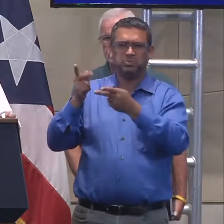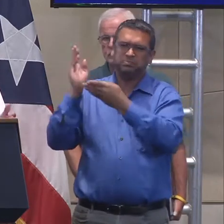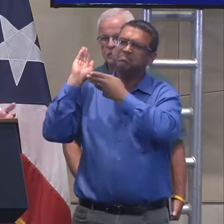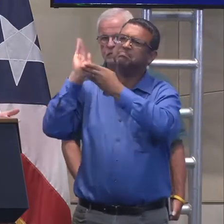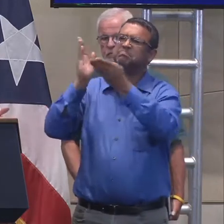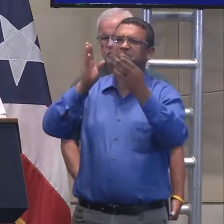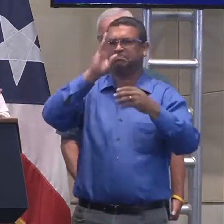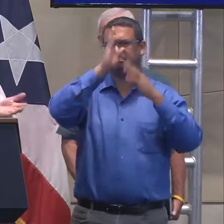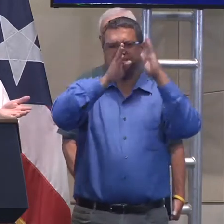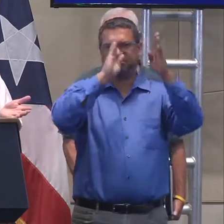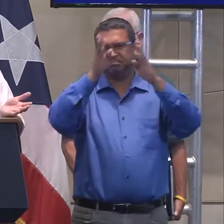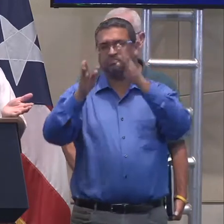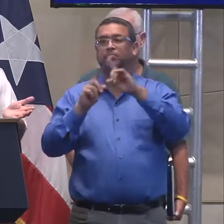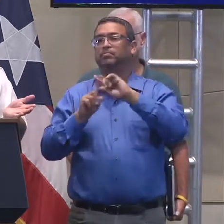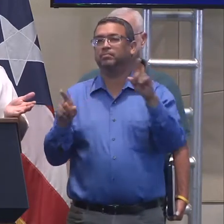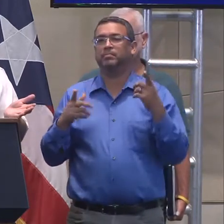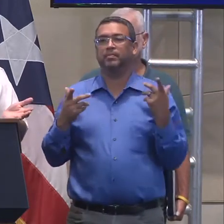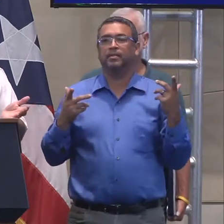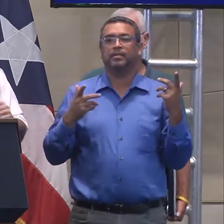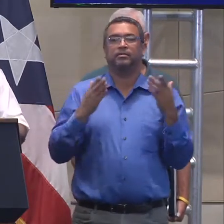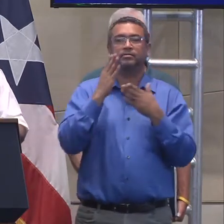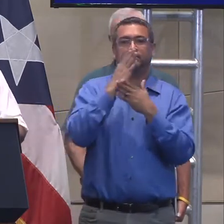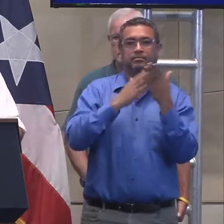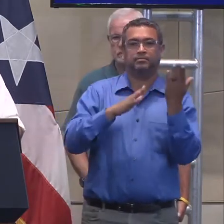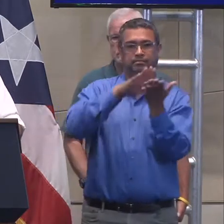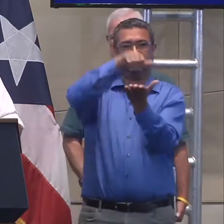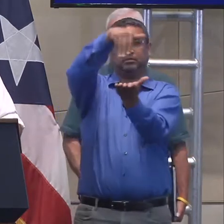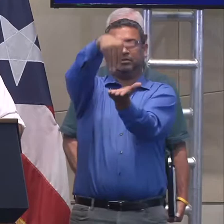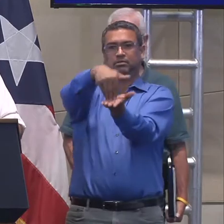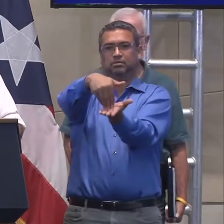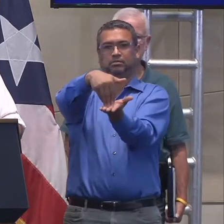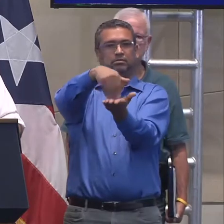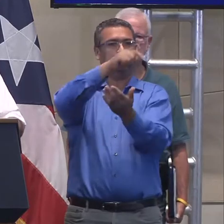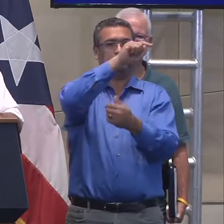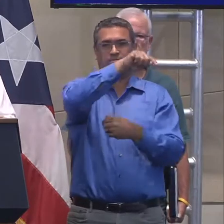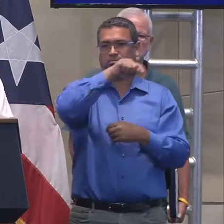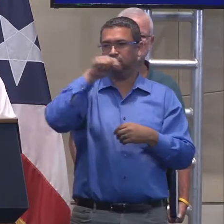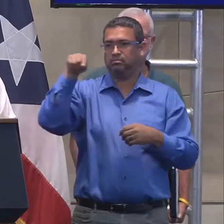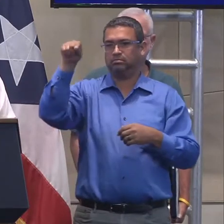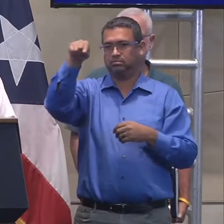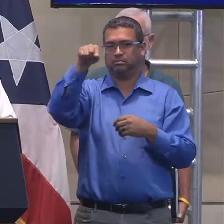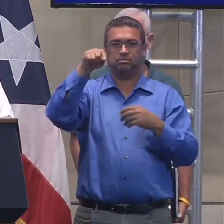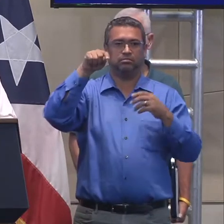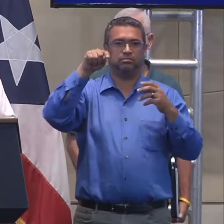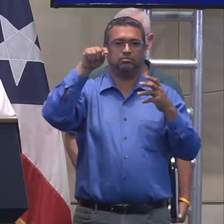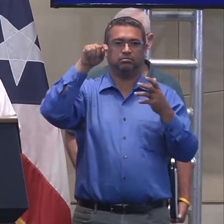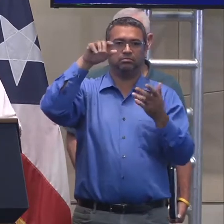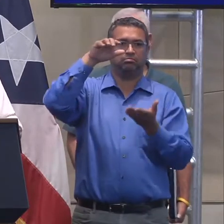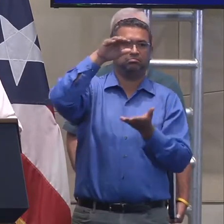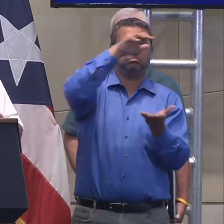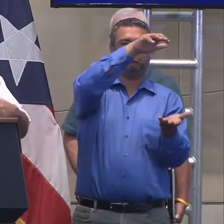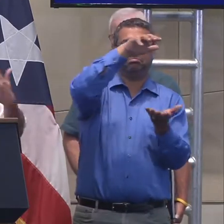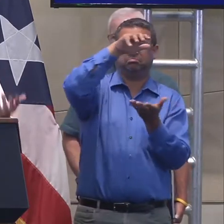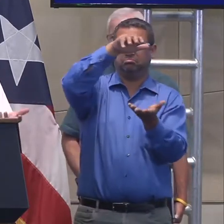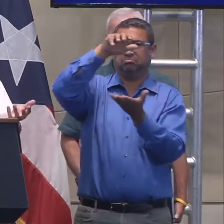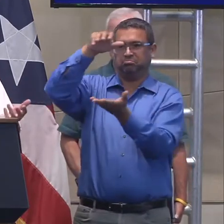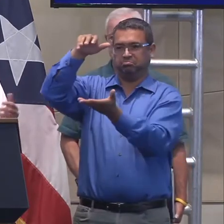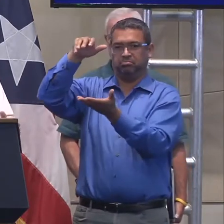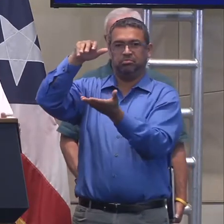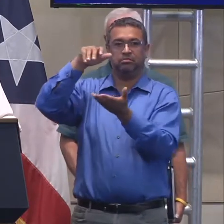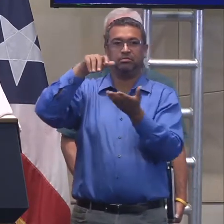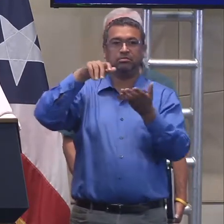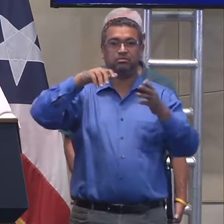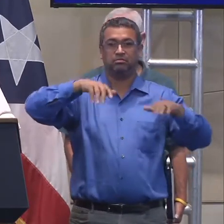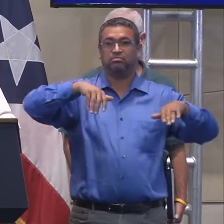Por lo tanto, aquellos centros, eh, ¿verdad? De acopio, por decirlo así, en los municipios que estén repletos